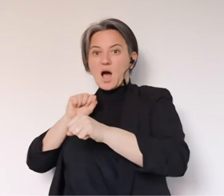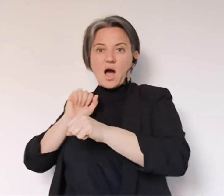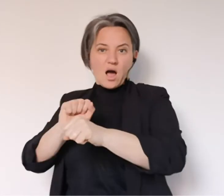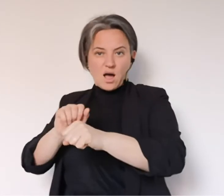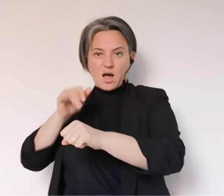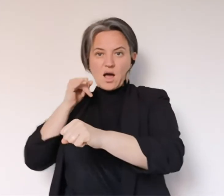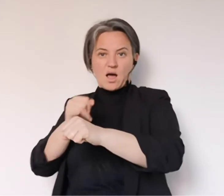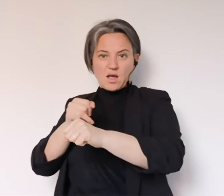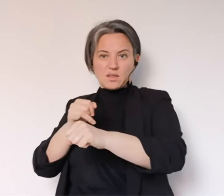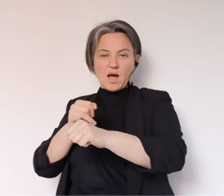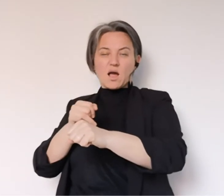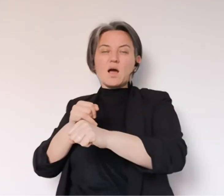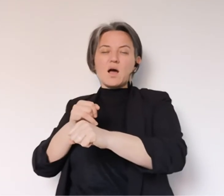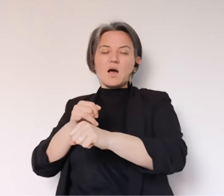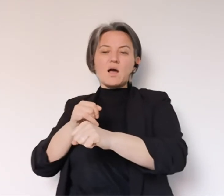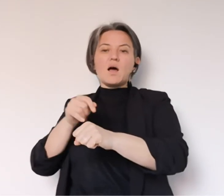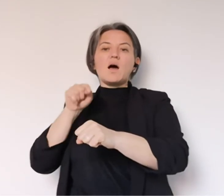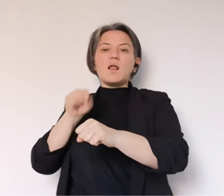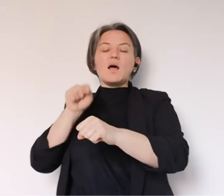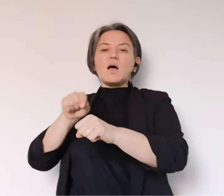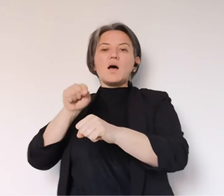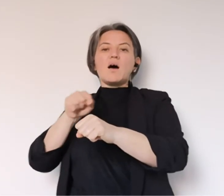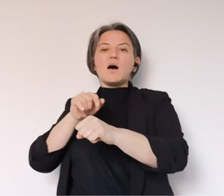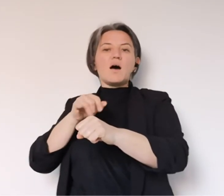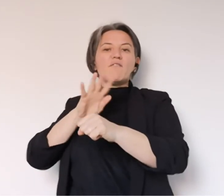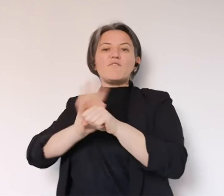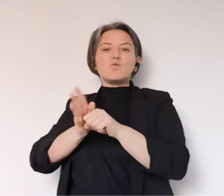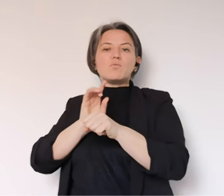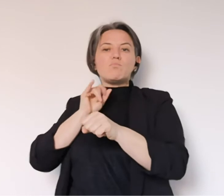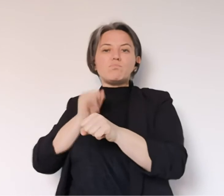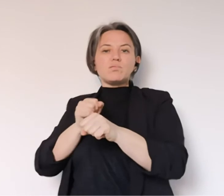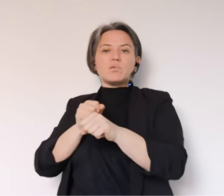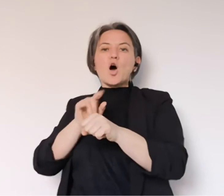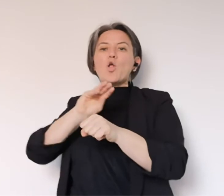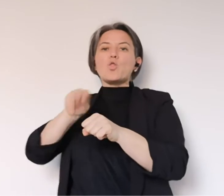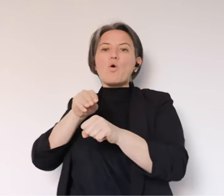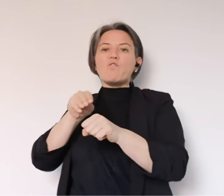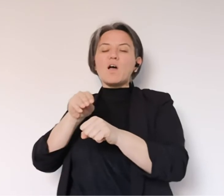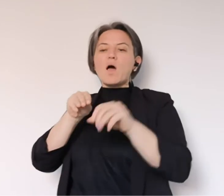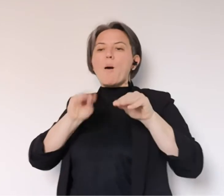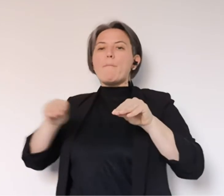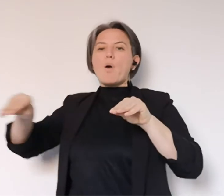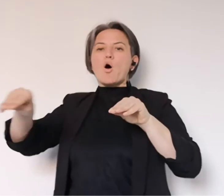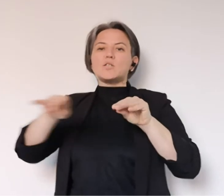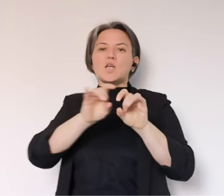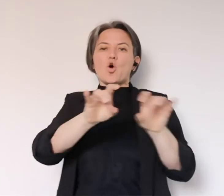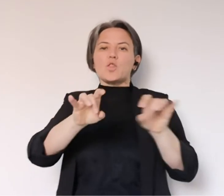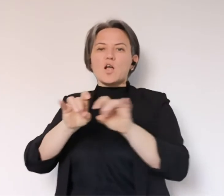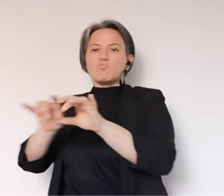attaccare il virus. È fondamentale però che si vada ad attaccare il virus laddove il virus continua a creare